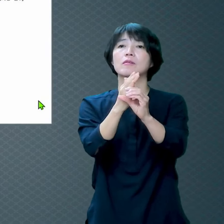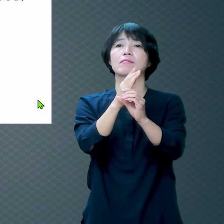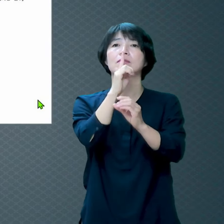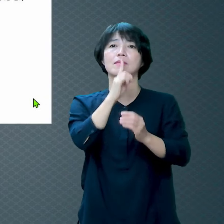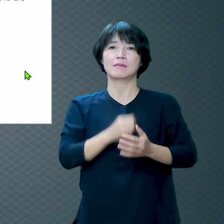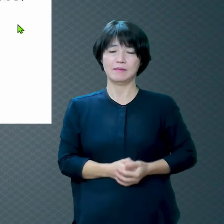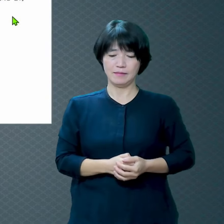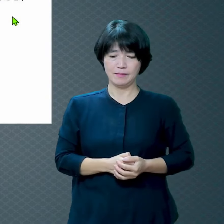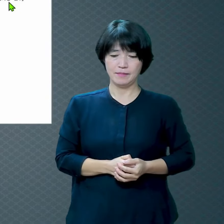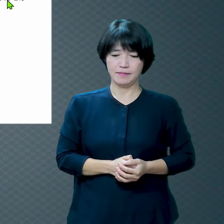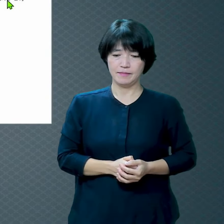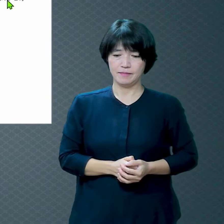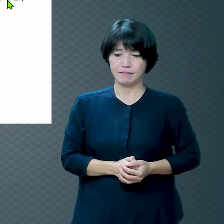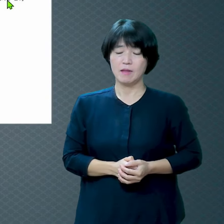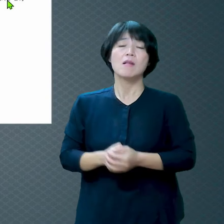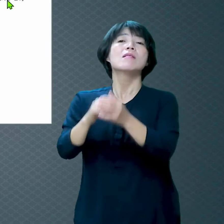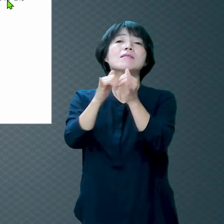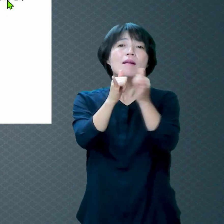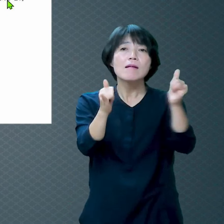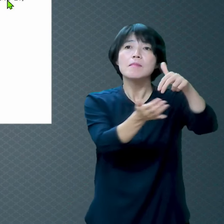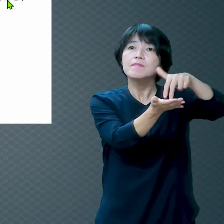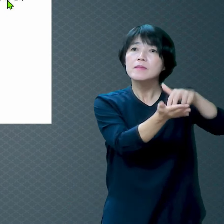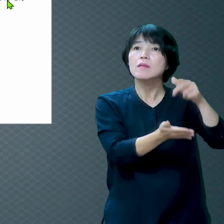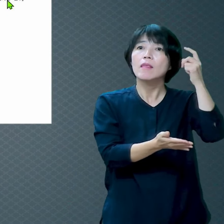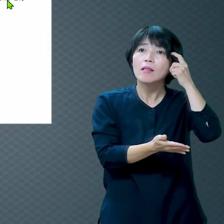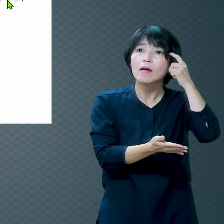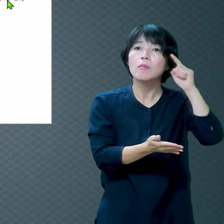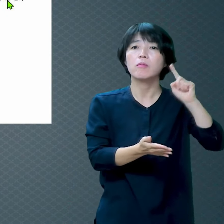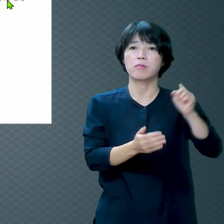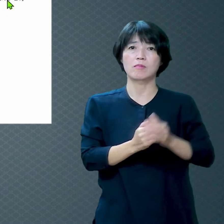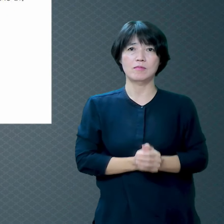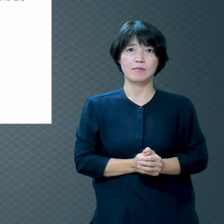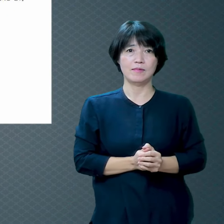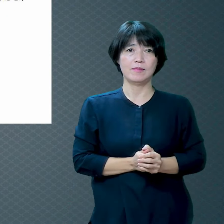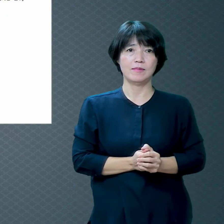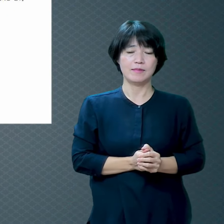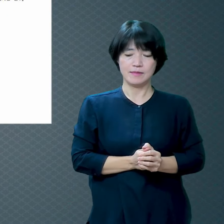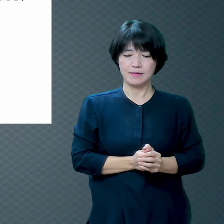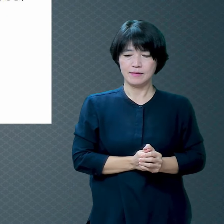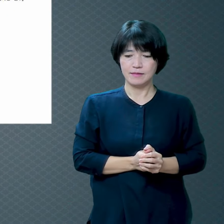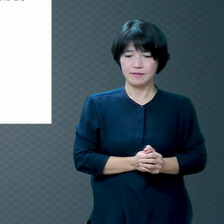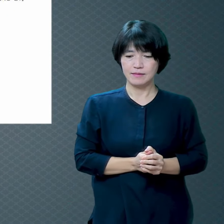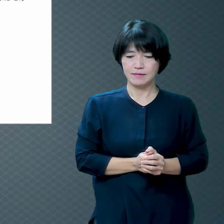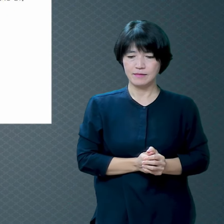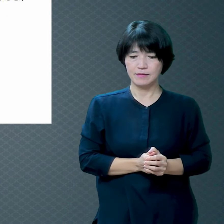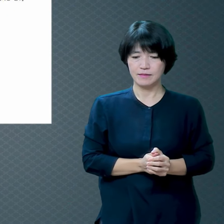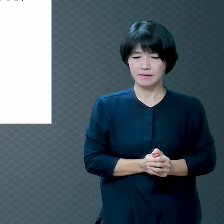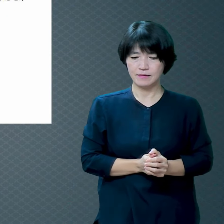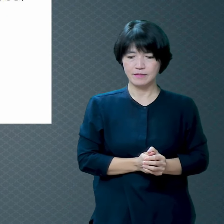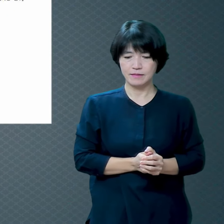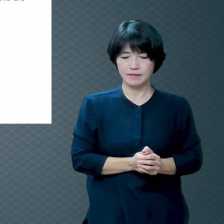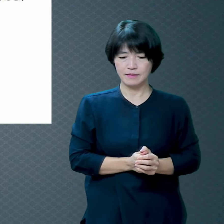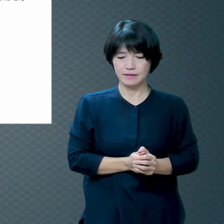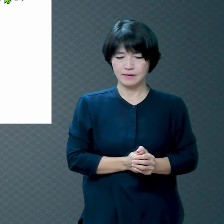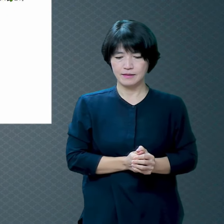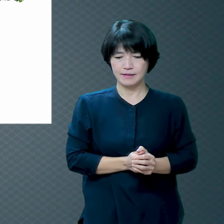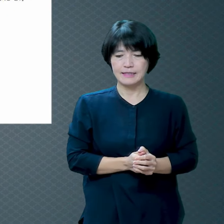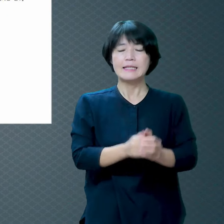사람들은 어떻게 생각합니까 여기 제가 말씀을 올려놨는데